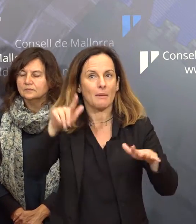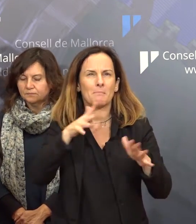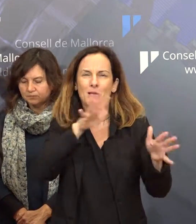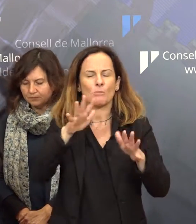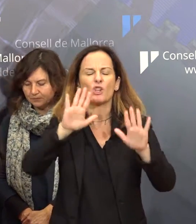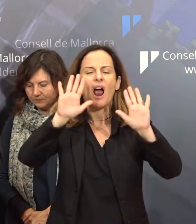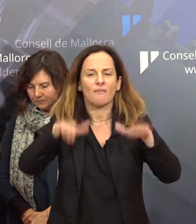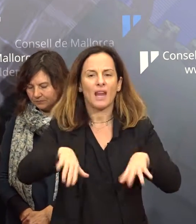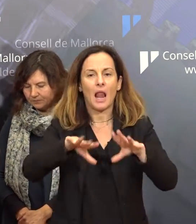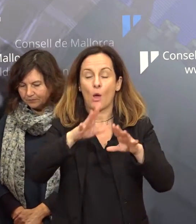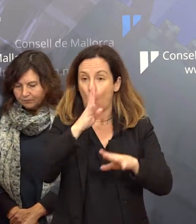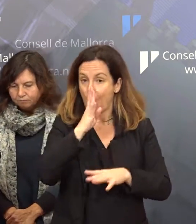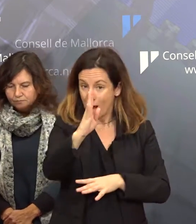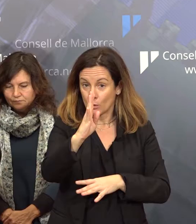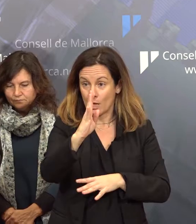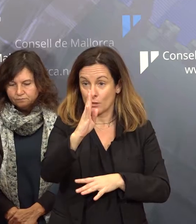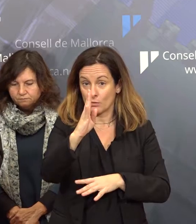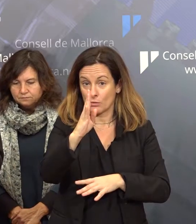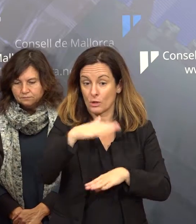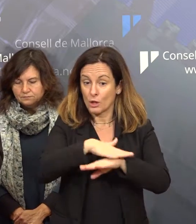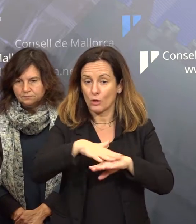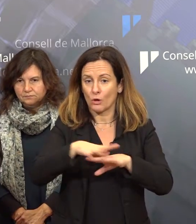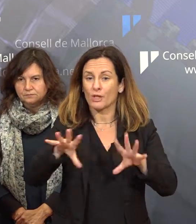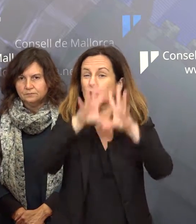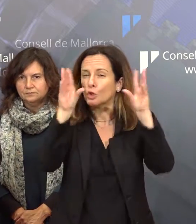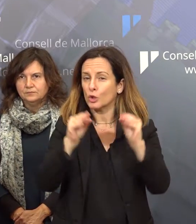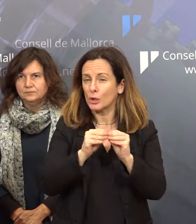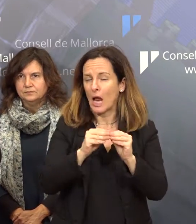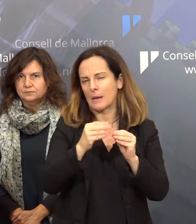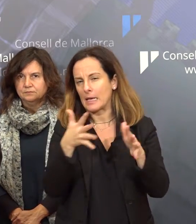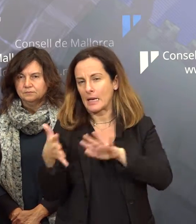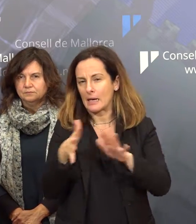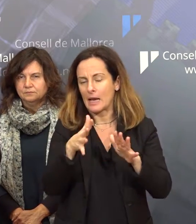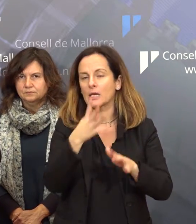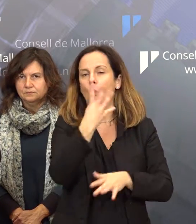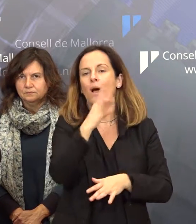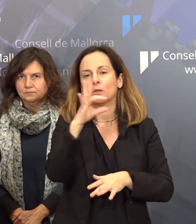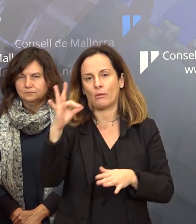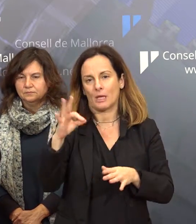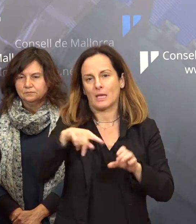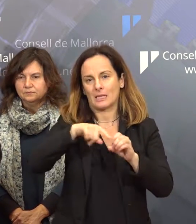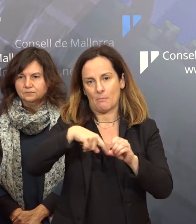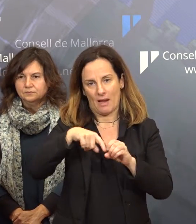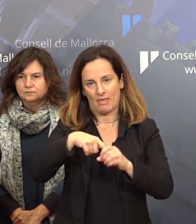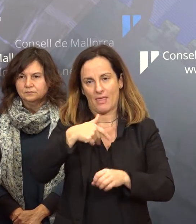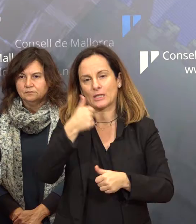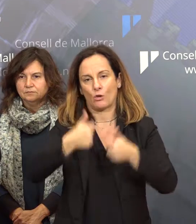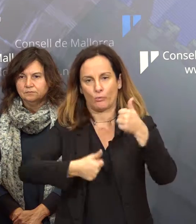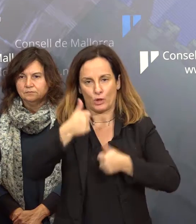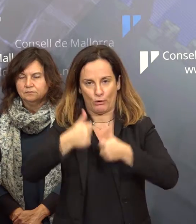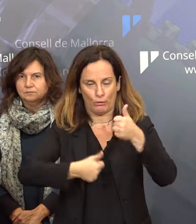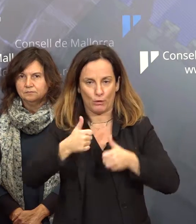que sortirien durant aquesta legislatura oferta pública i ara també dir-vos que